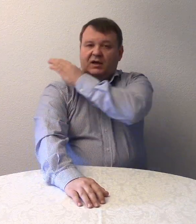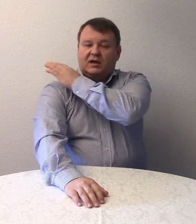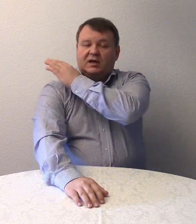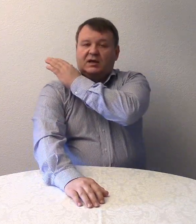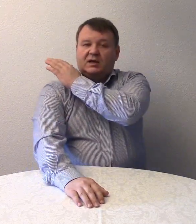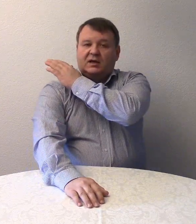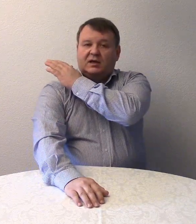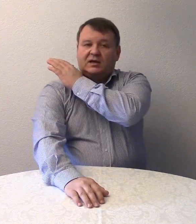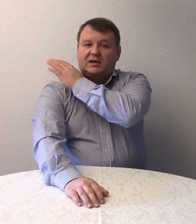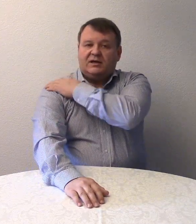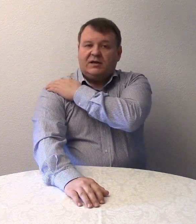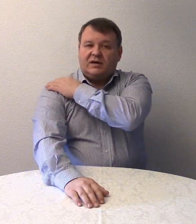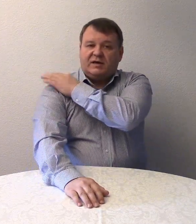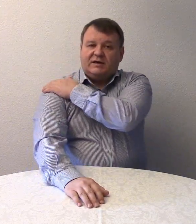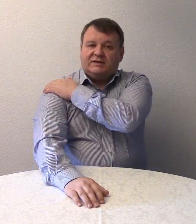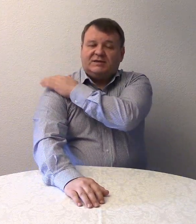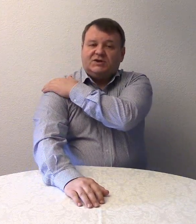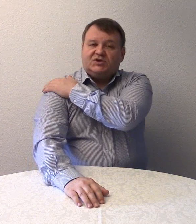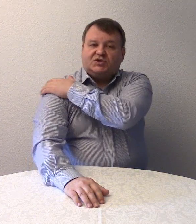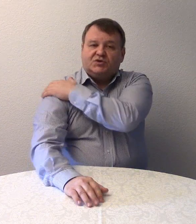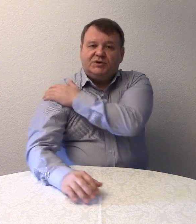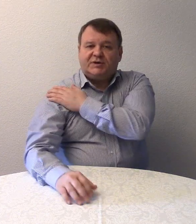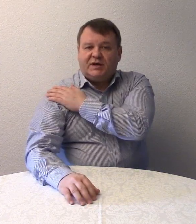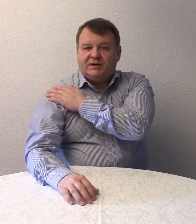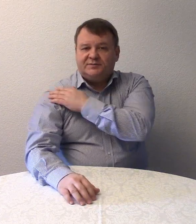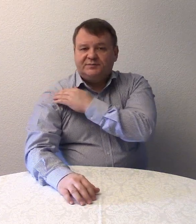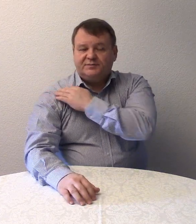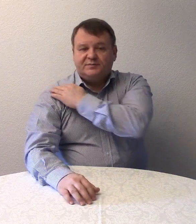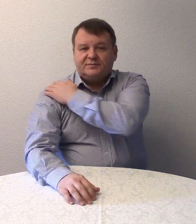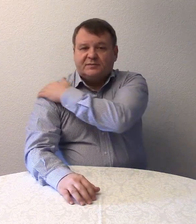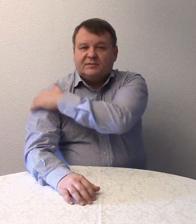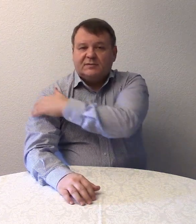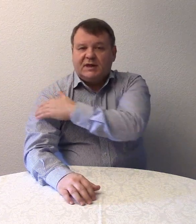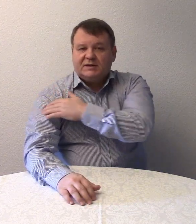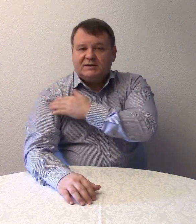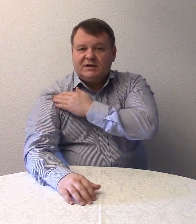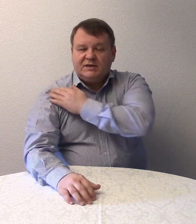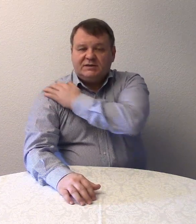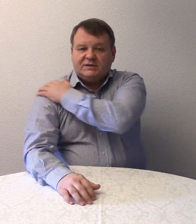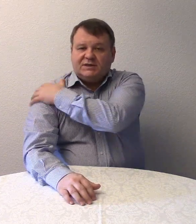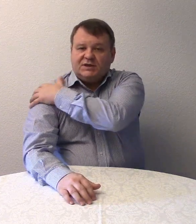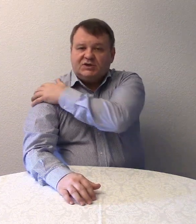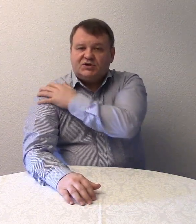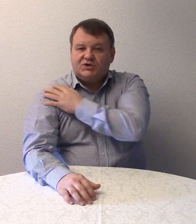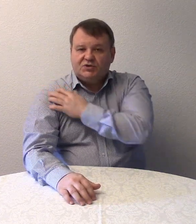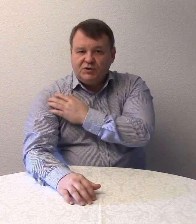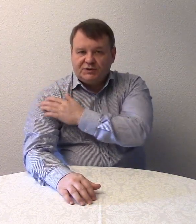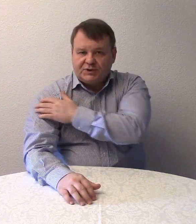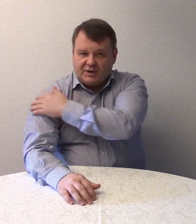Hier ist die Schulter. Das ist die Schulter.